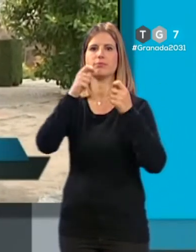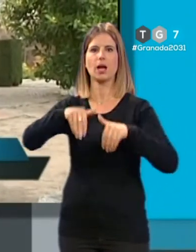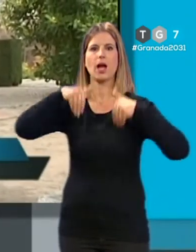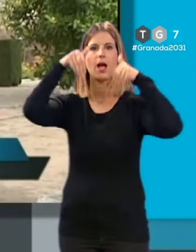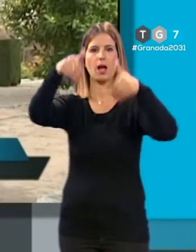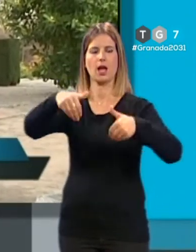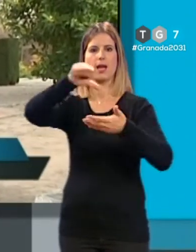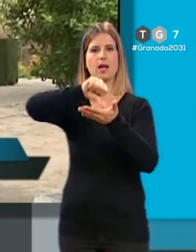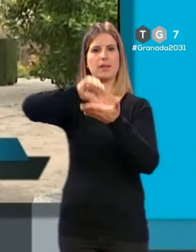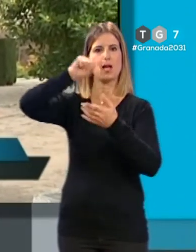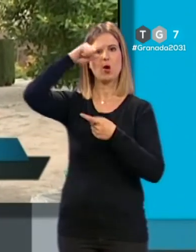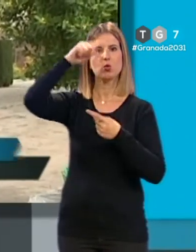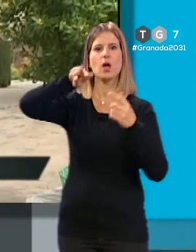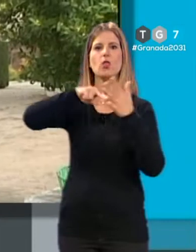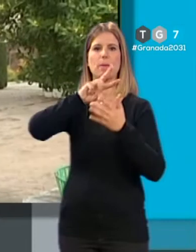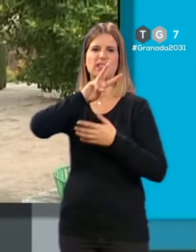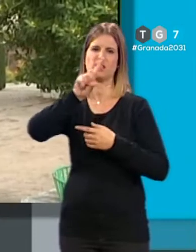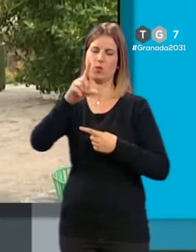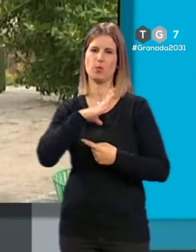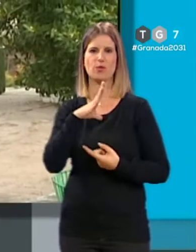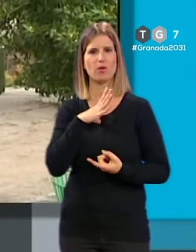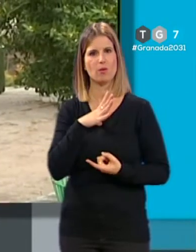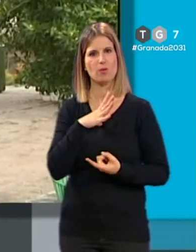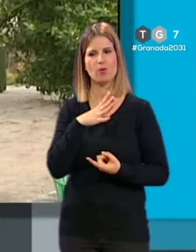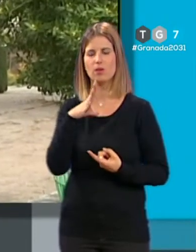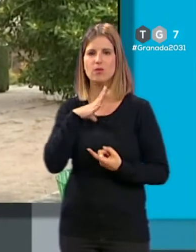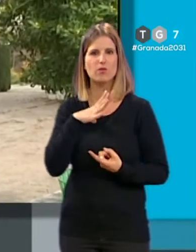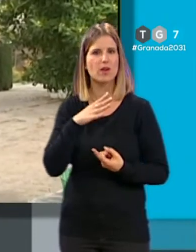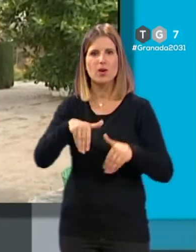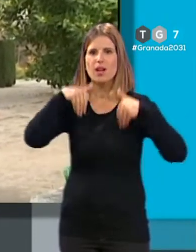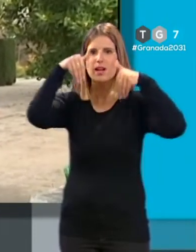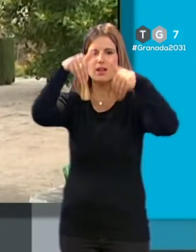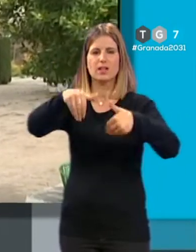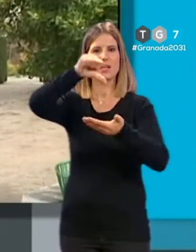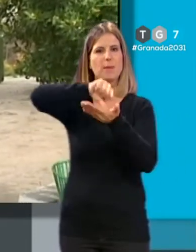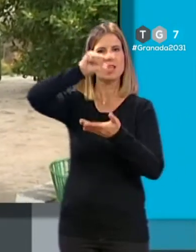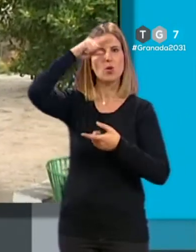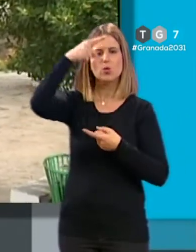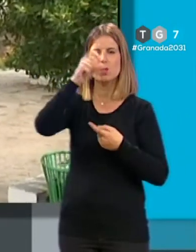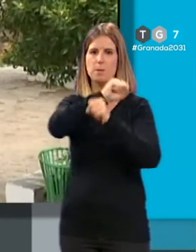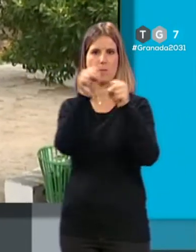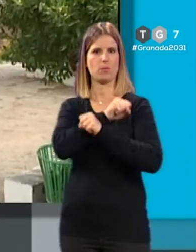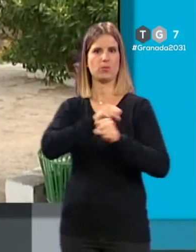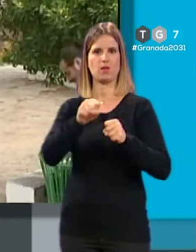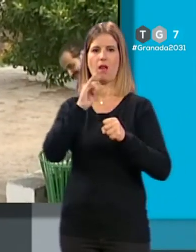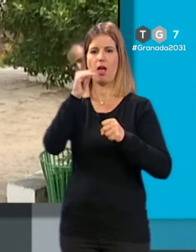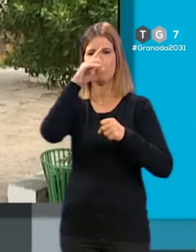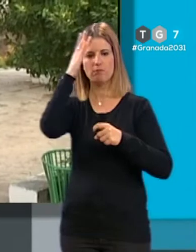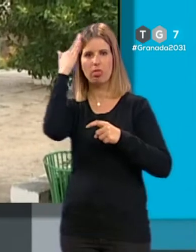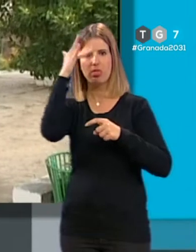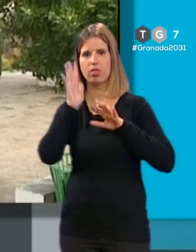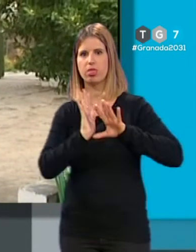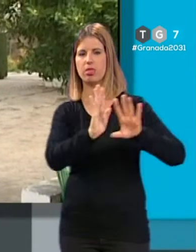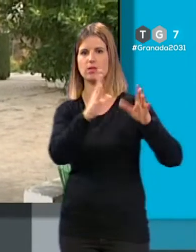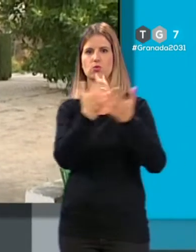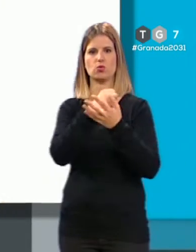cultural del 2031, por favor, ¿qué capitalidad cultural? Si eso es imposible, si es que hay un descuido absoluto sobre